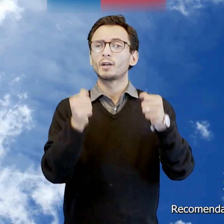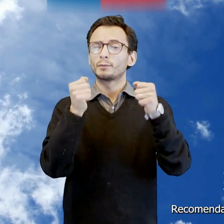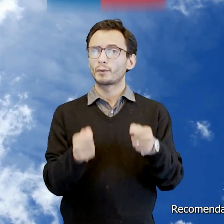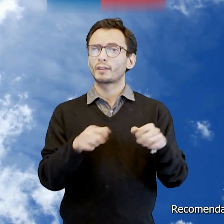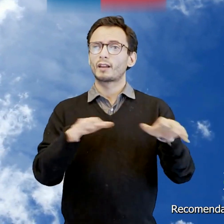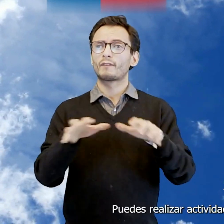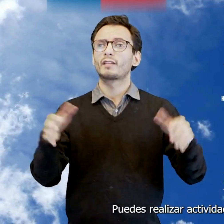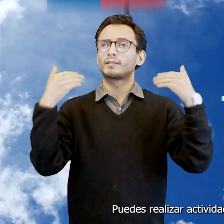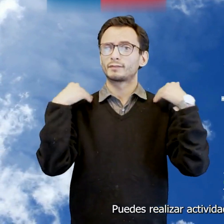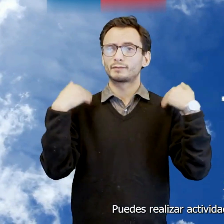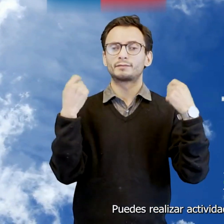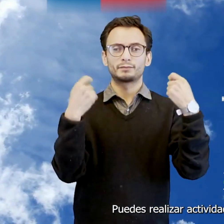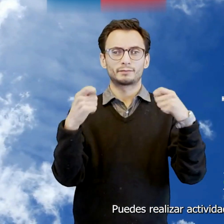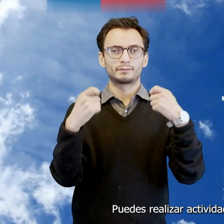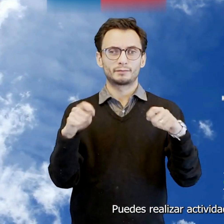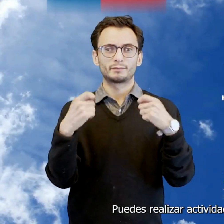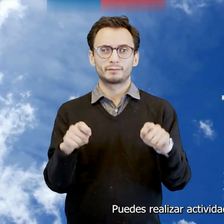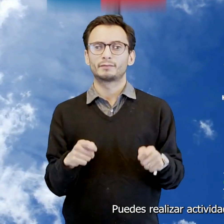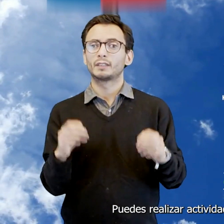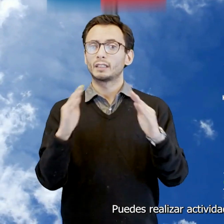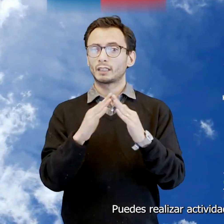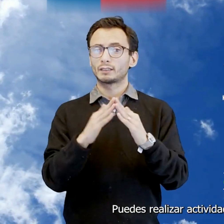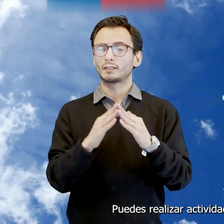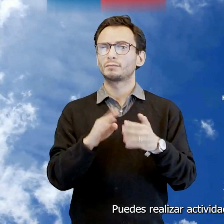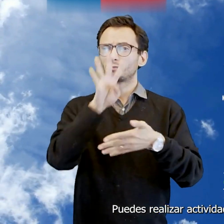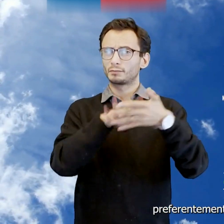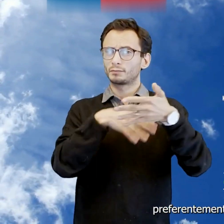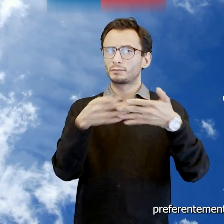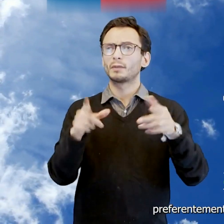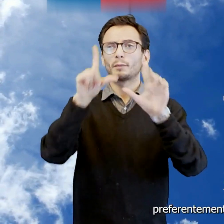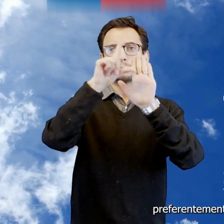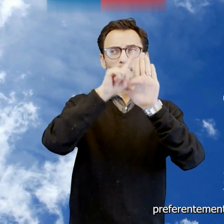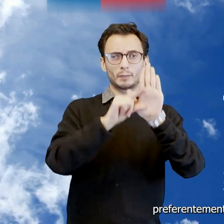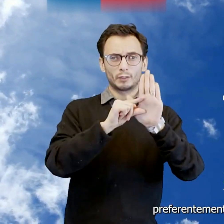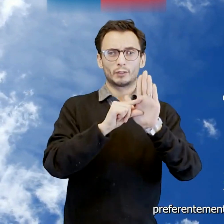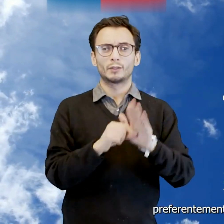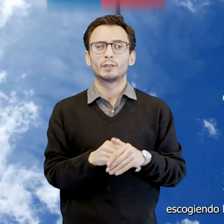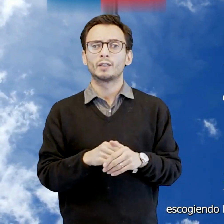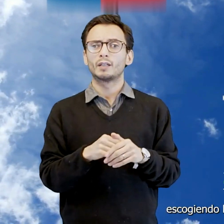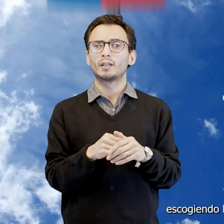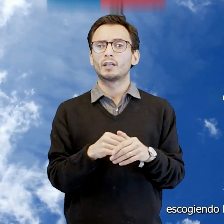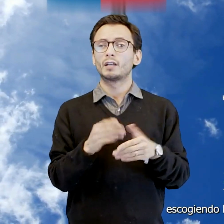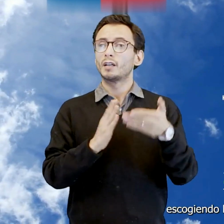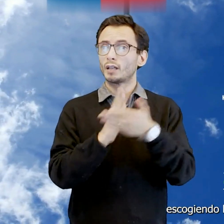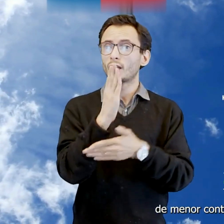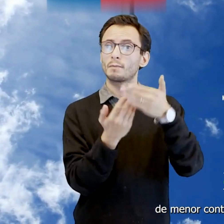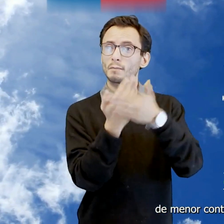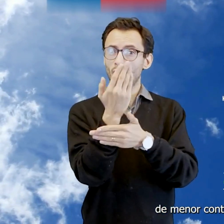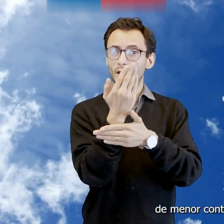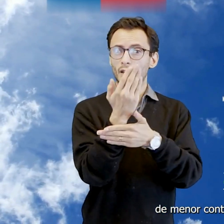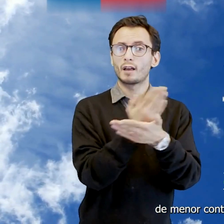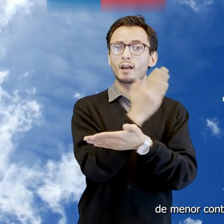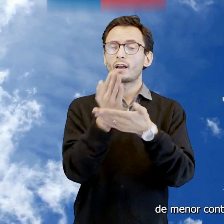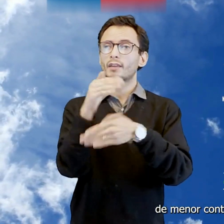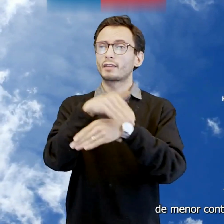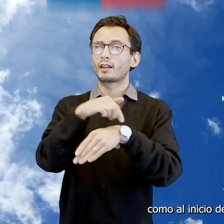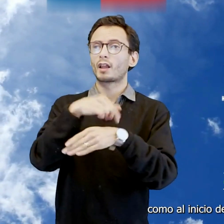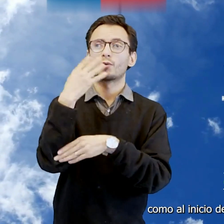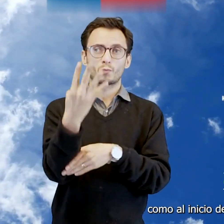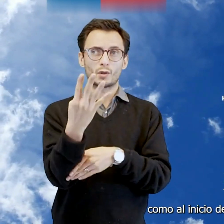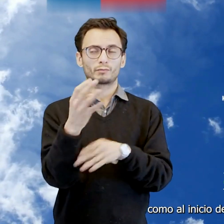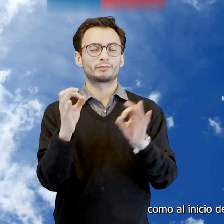Recomendaciones Puedes realizar actividad física y deportiva, preferentemente en casa, escogiendo horarios de menor